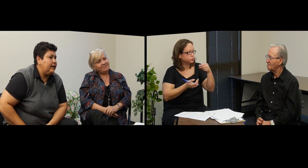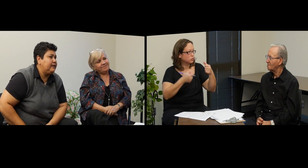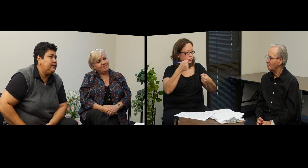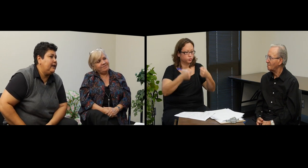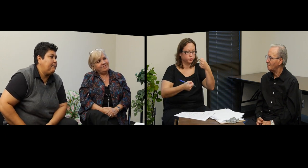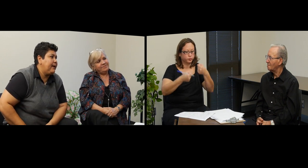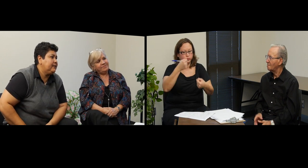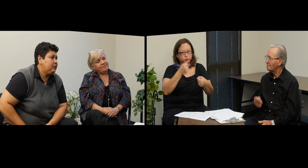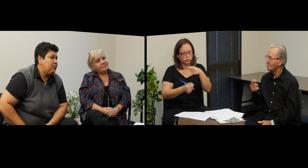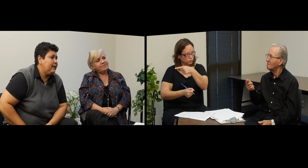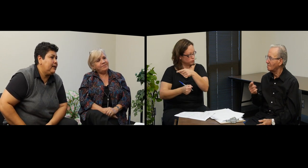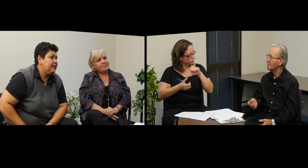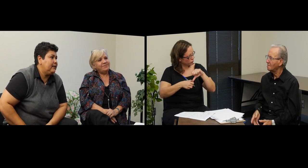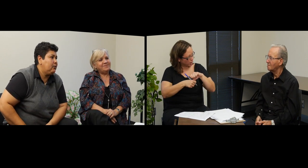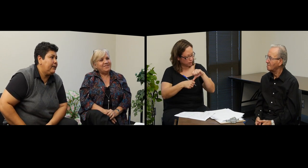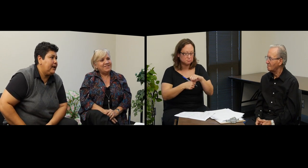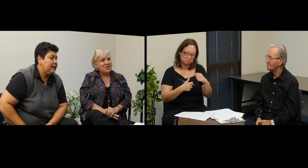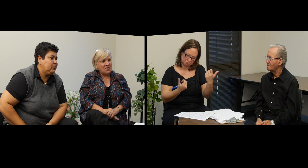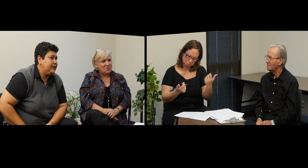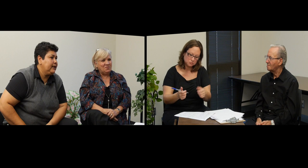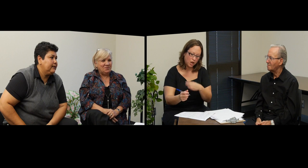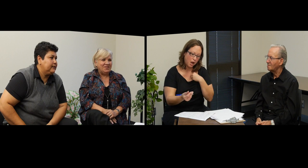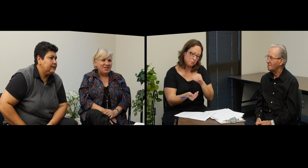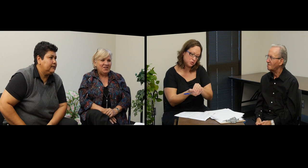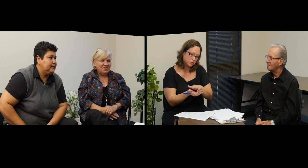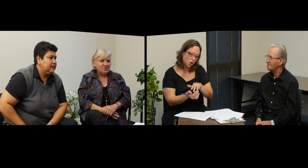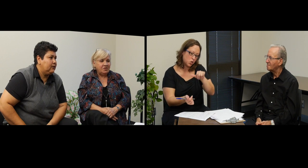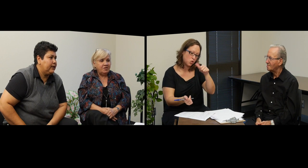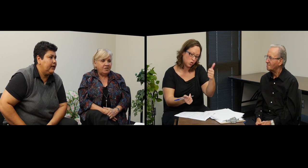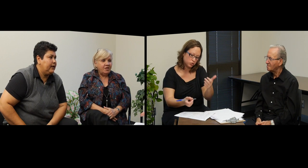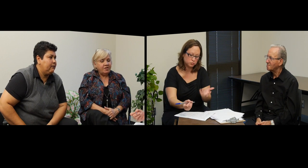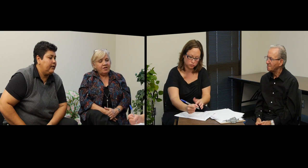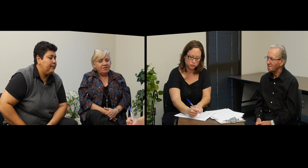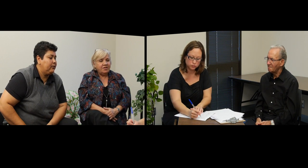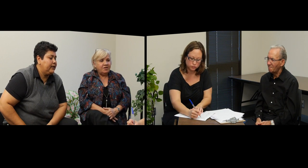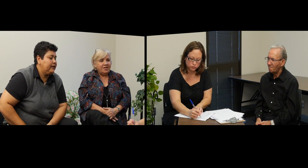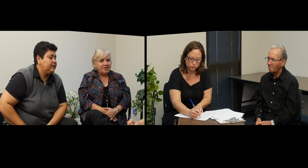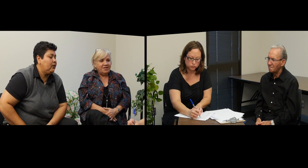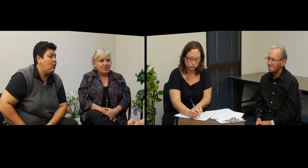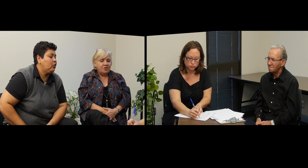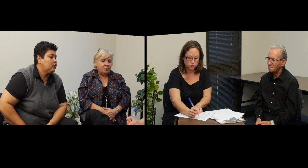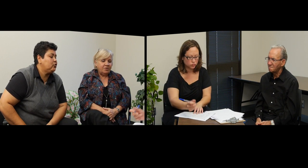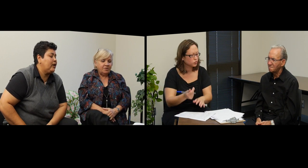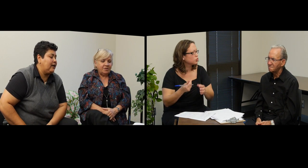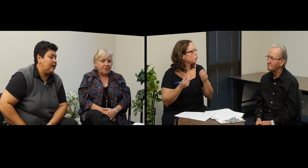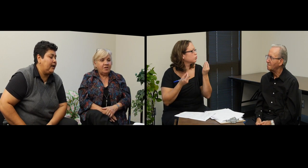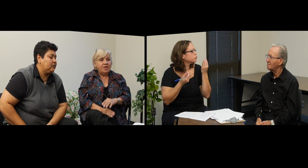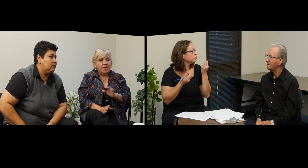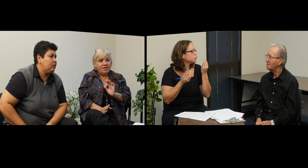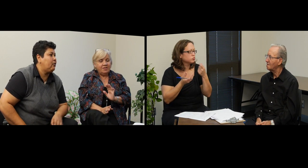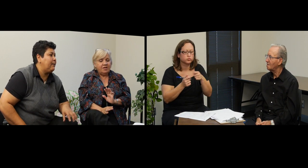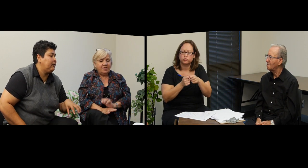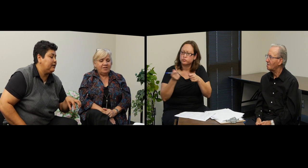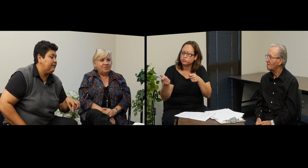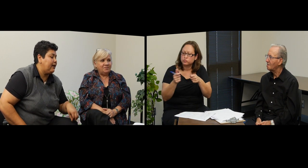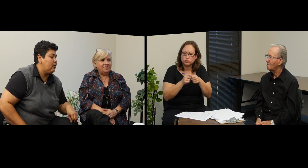Así que le pagas a tu hermana dinero para la gasolina. Sí. Ok, le voy a poner este otro gasto, lo voy a poner debajo